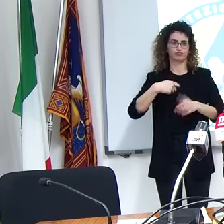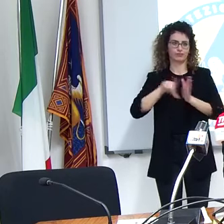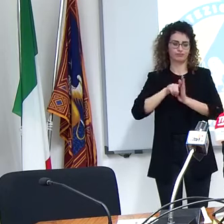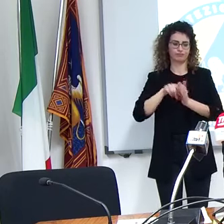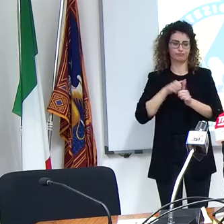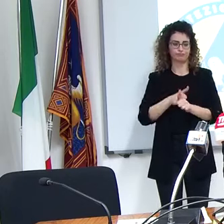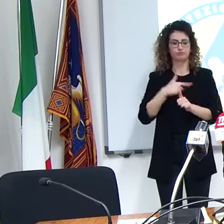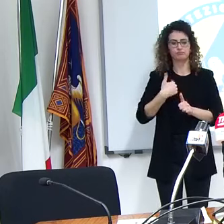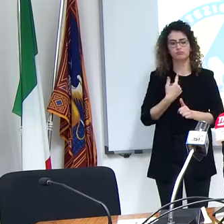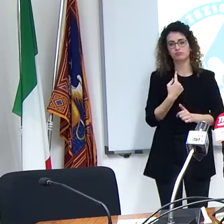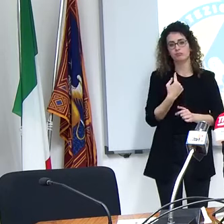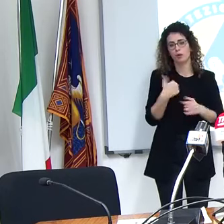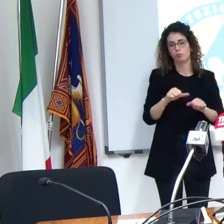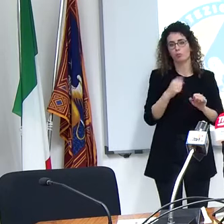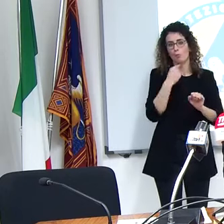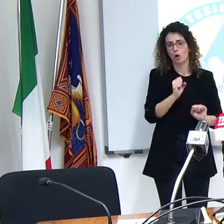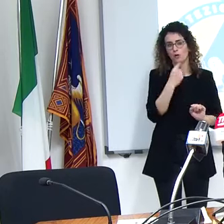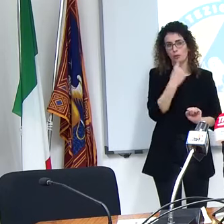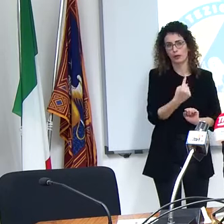fini di